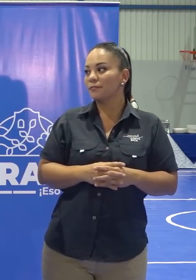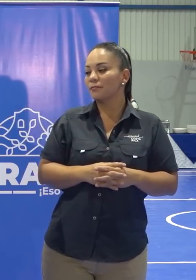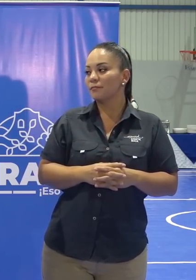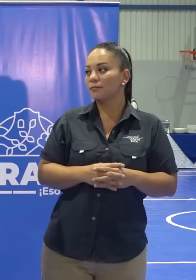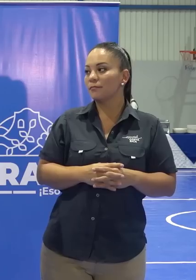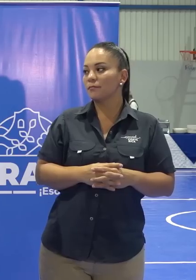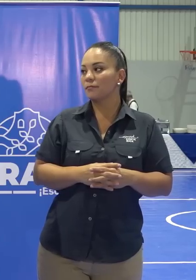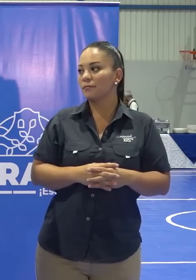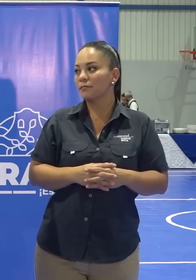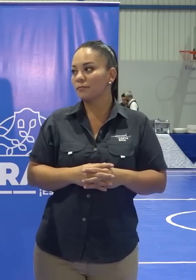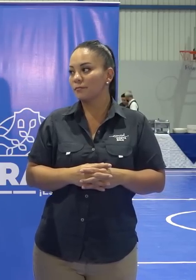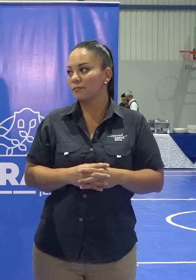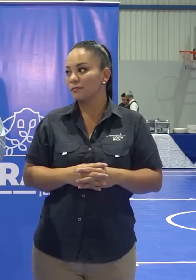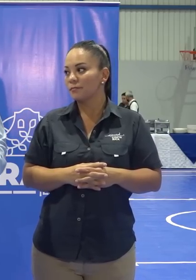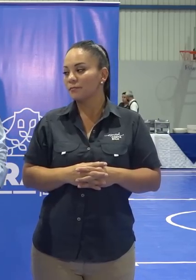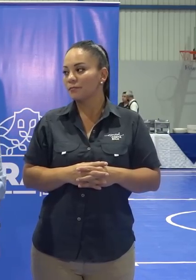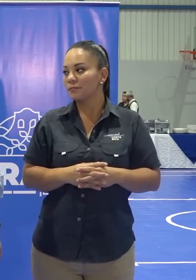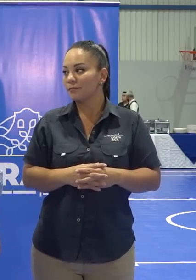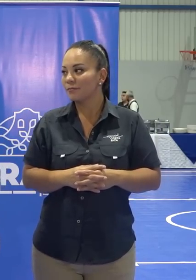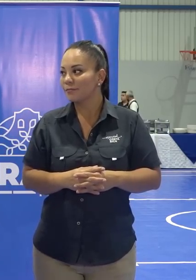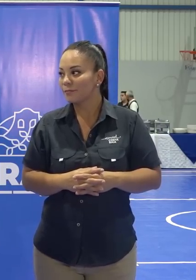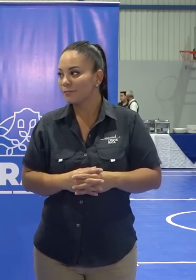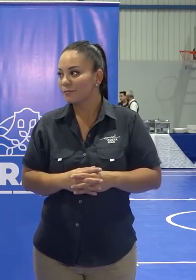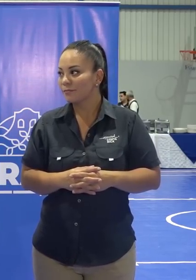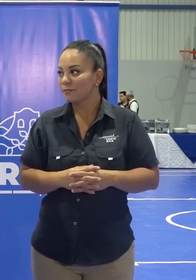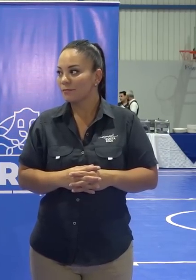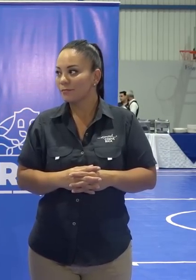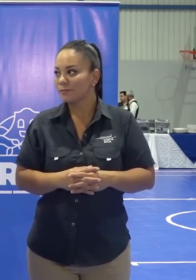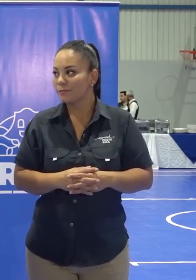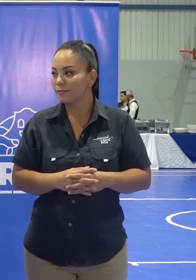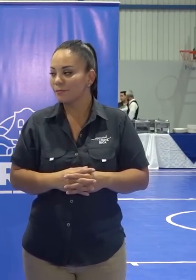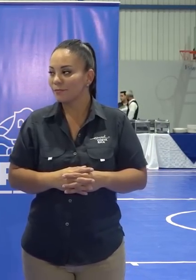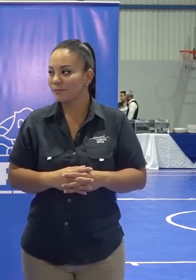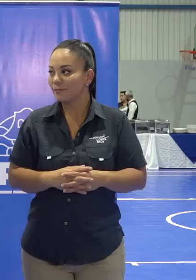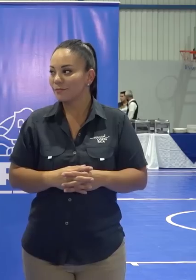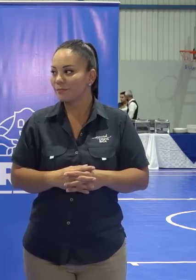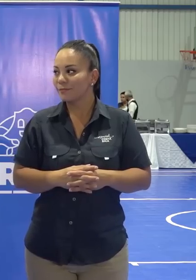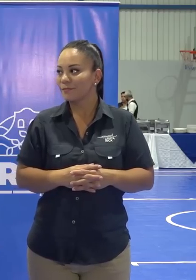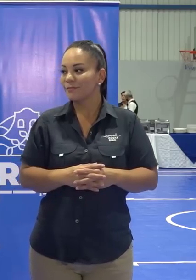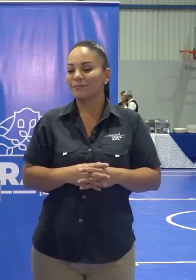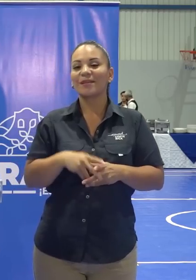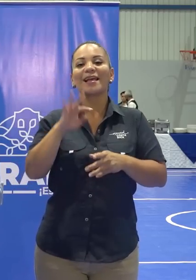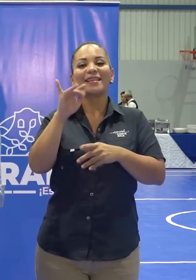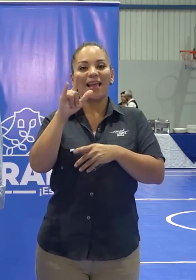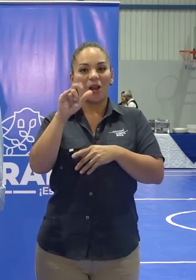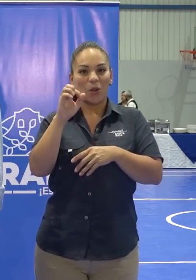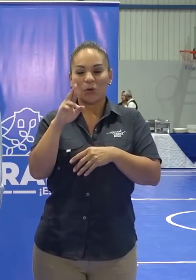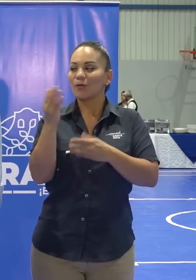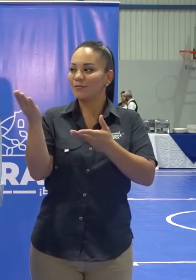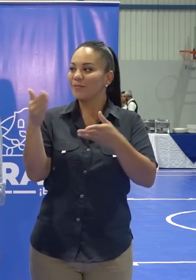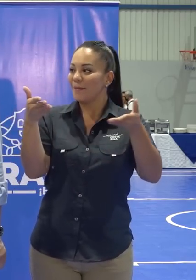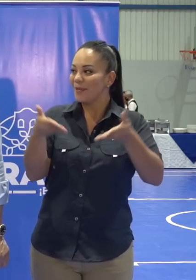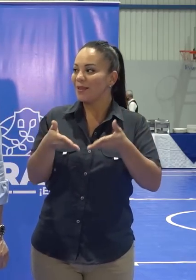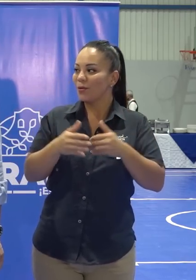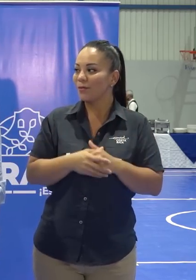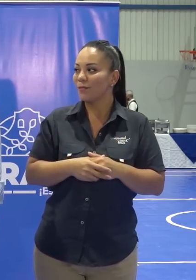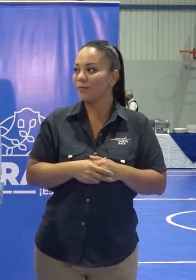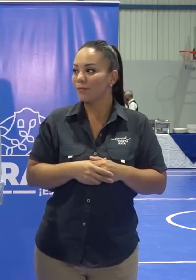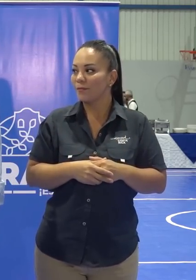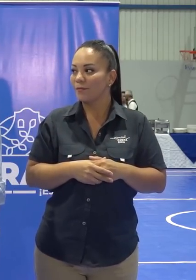Para Orosí, informa a Taylor Torres. Un saludo. ¿Perdóname? Para Orosí, informa a Taylor Torres. Don Taylor, muchas gracias. Bienvenido.